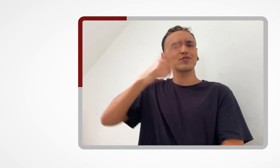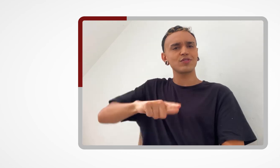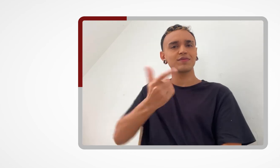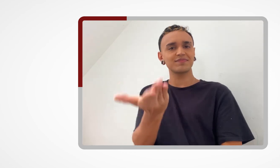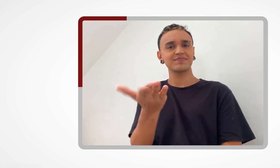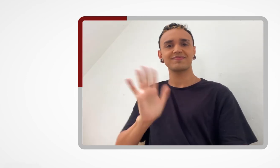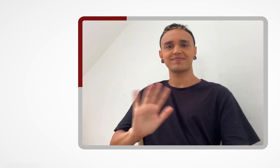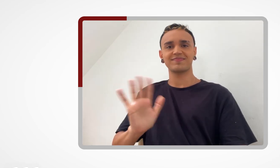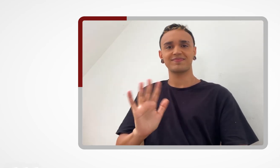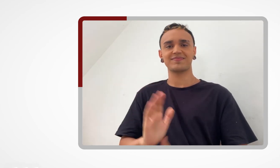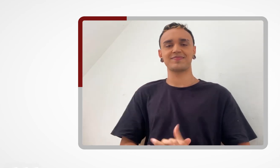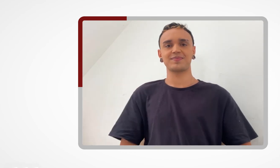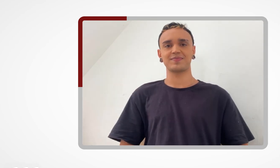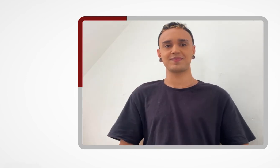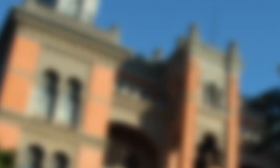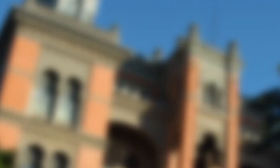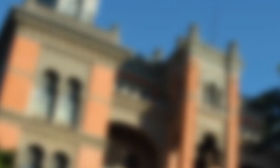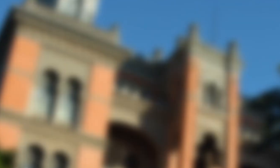semana. Até lá!